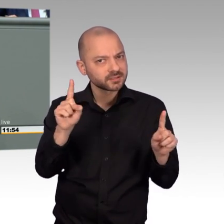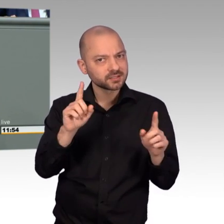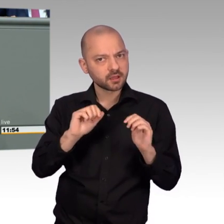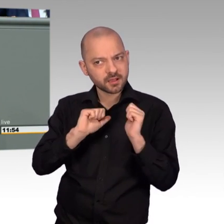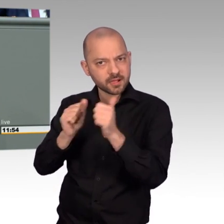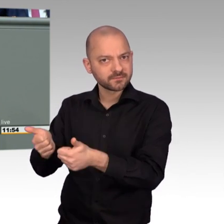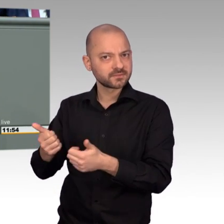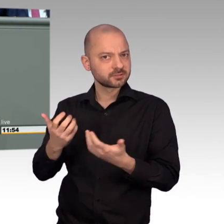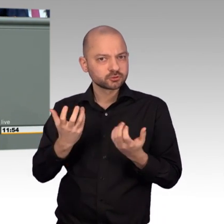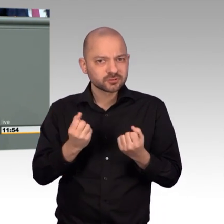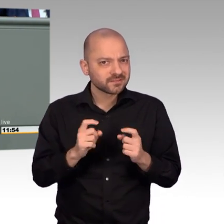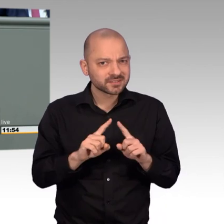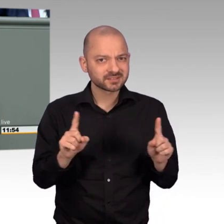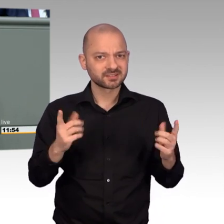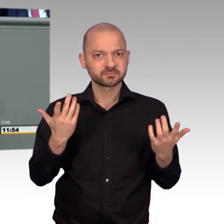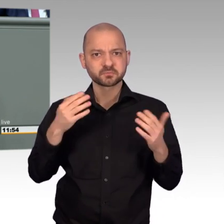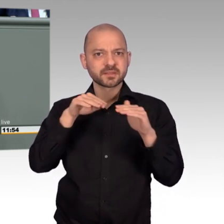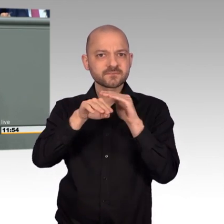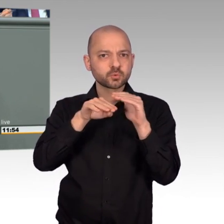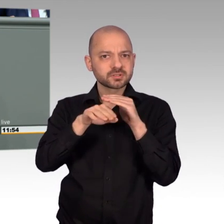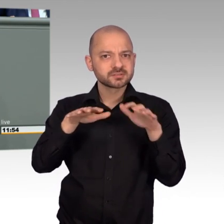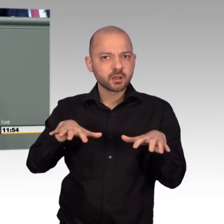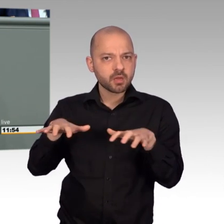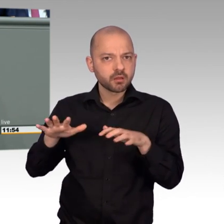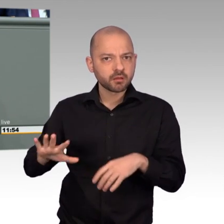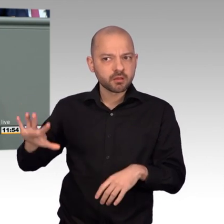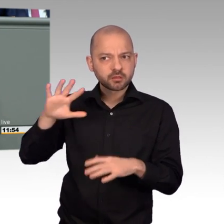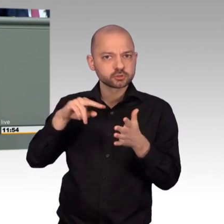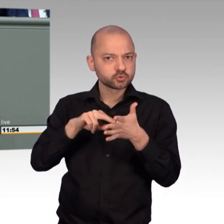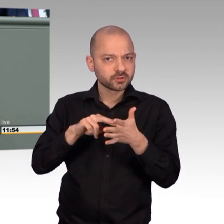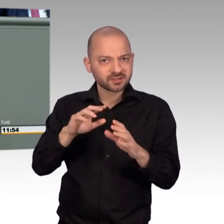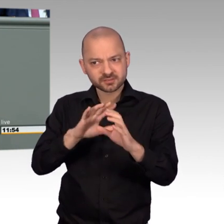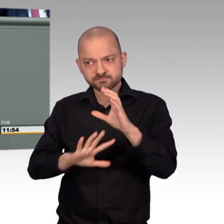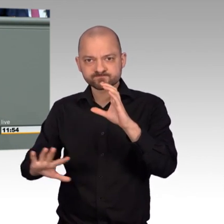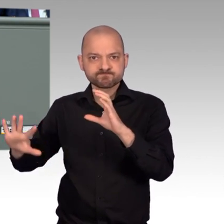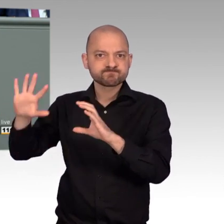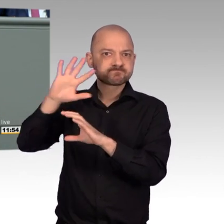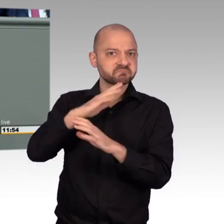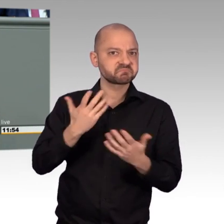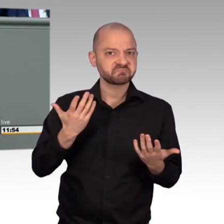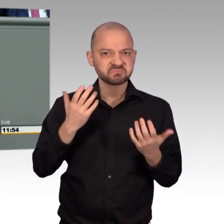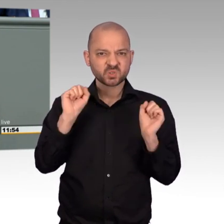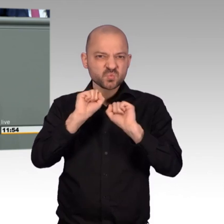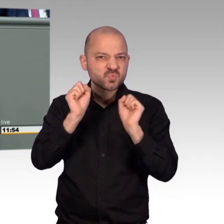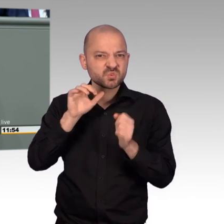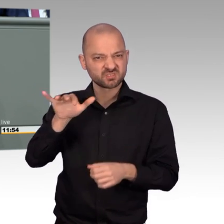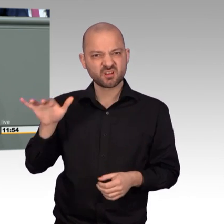das ist doch der nächste Nährboden für mehr Radikalisierung und neue Konflikte. Und diese herzlos geizige, diese sicherheitspolitisch